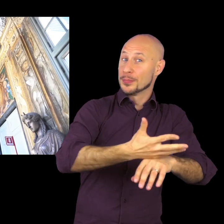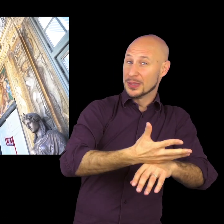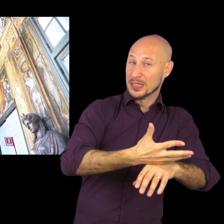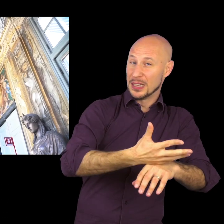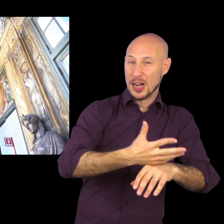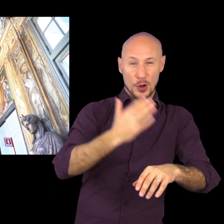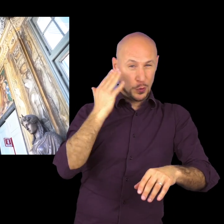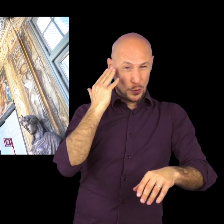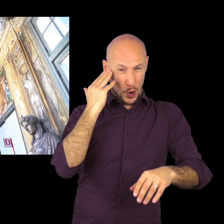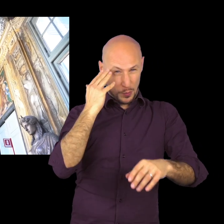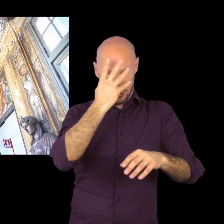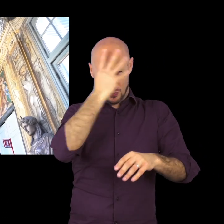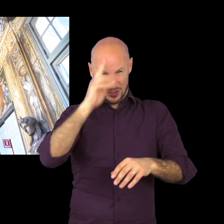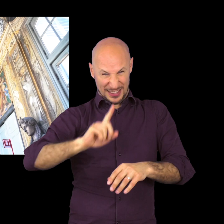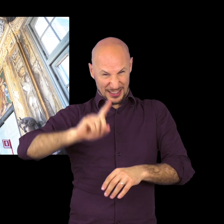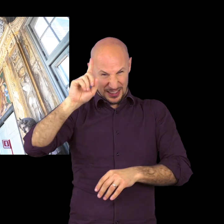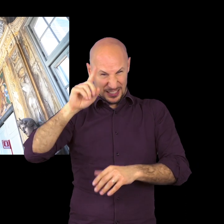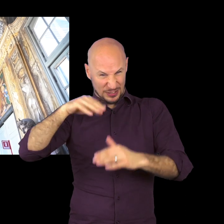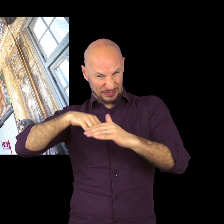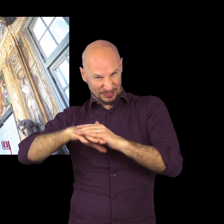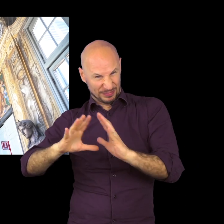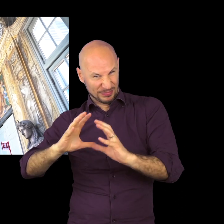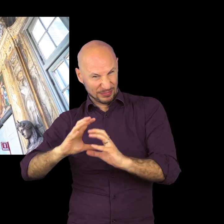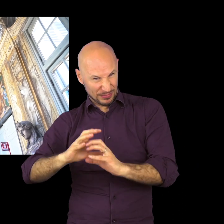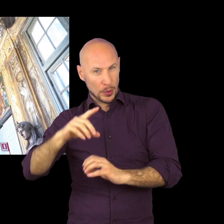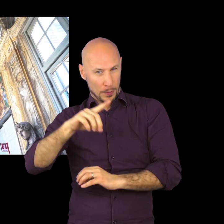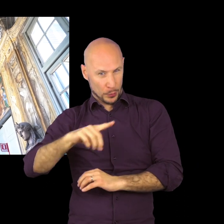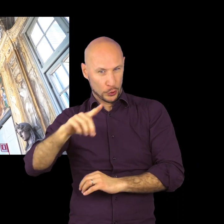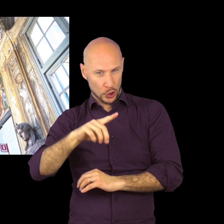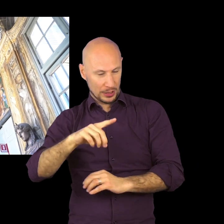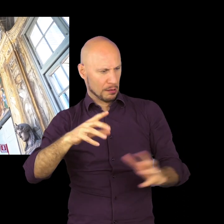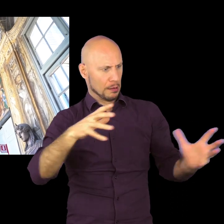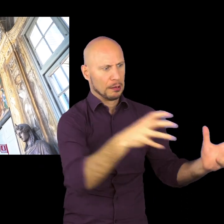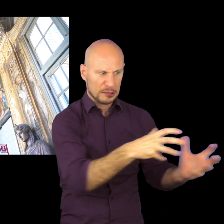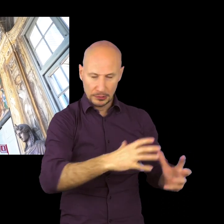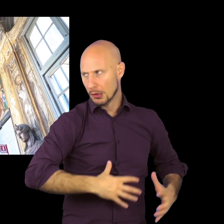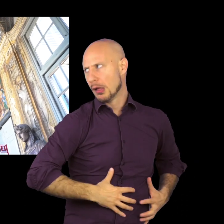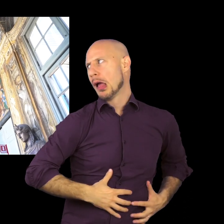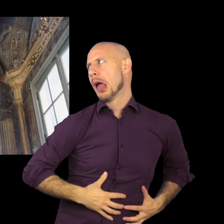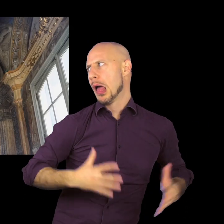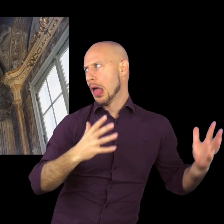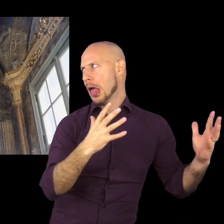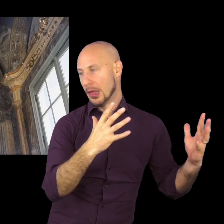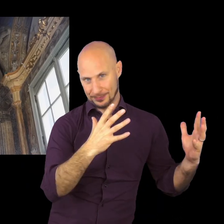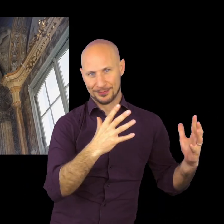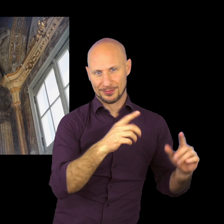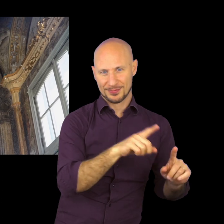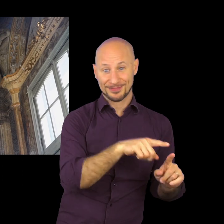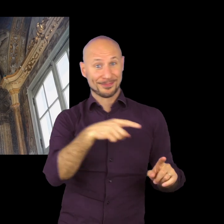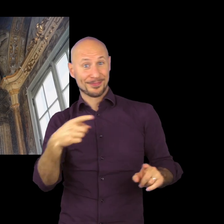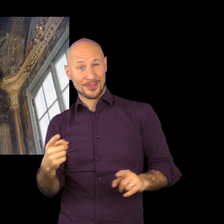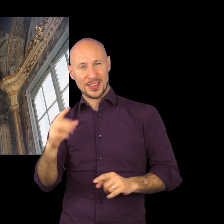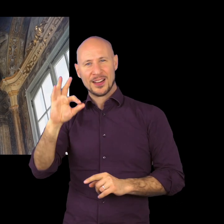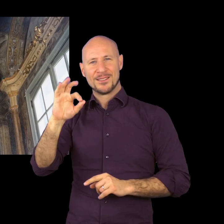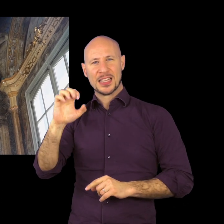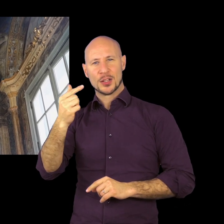il rapimento, il suo rapimento da parte del dio degli inferi Plutone, mentre nella testata opposta, quella di Levante, viene raffigurato